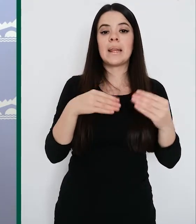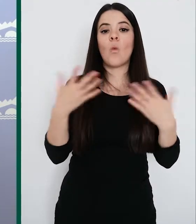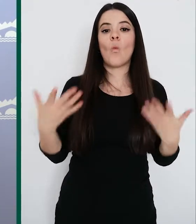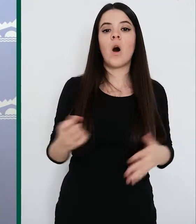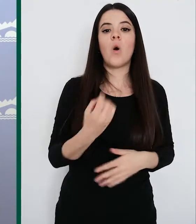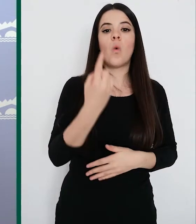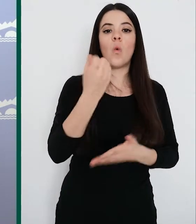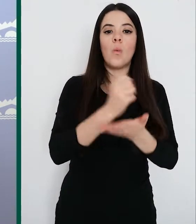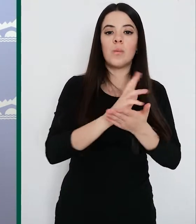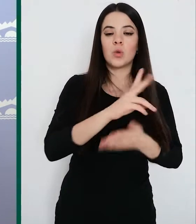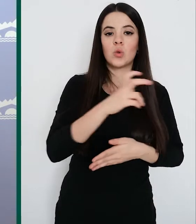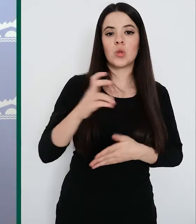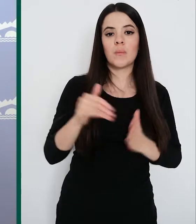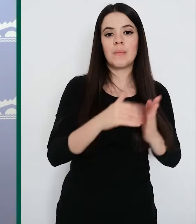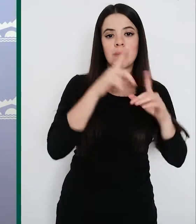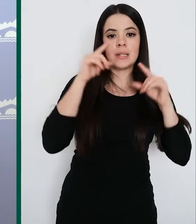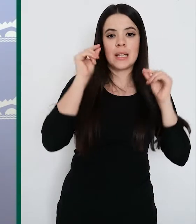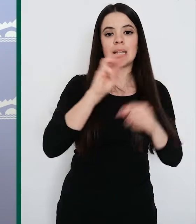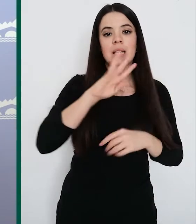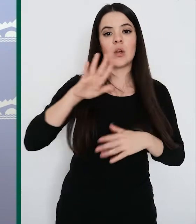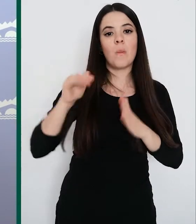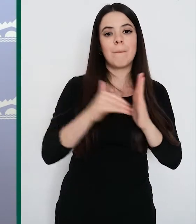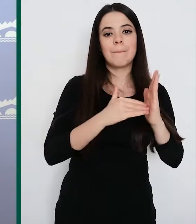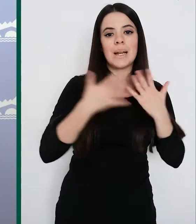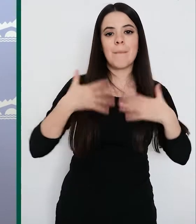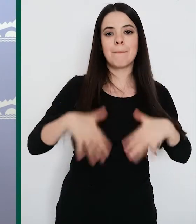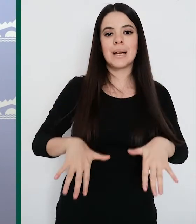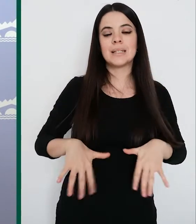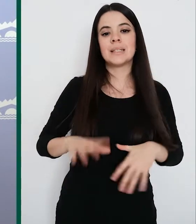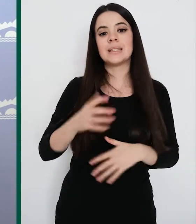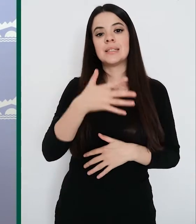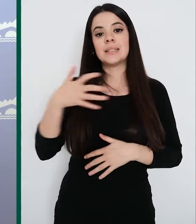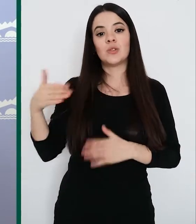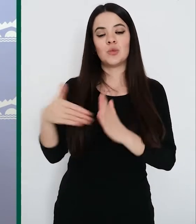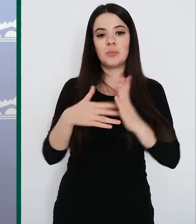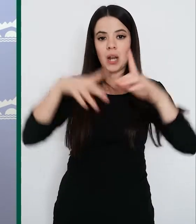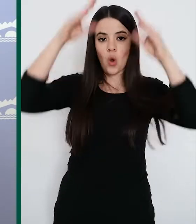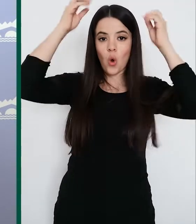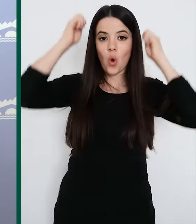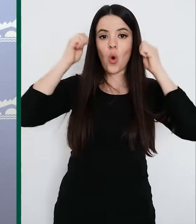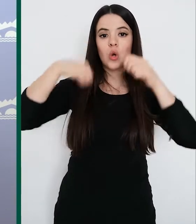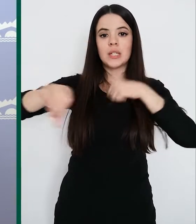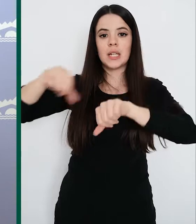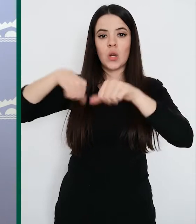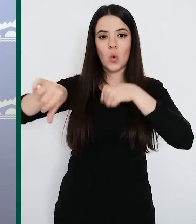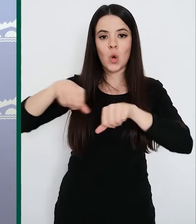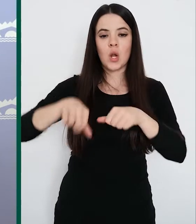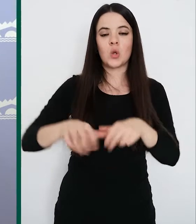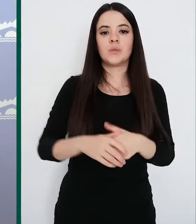.200.000 mascarillas, 35.000 batas y 500.000 gorros quirúrgicos. Ya la semana pasada,